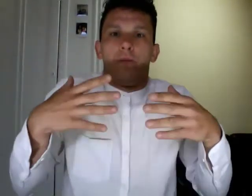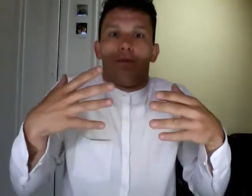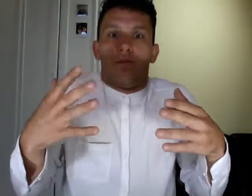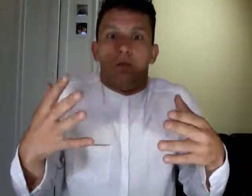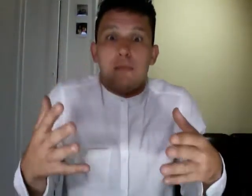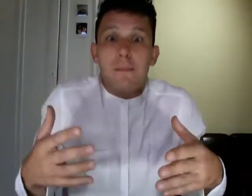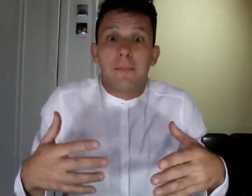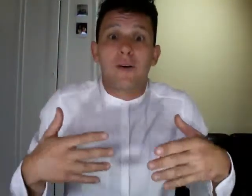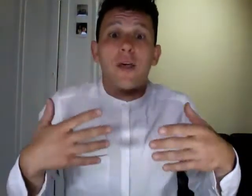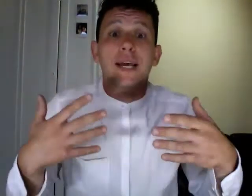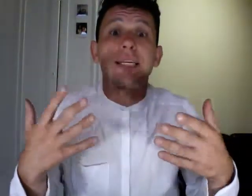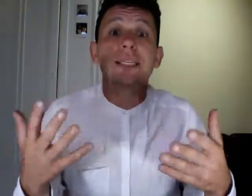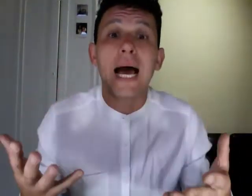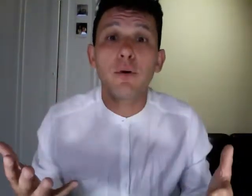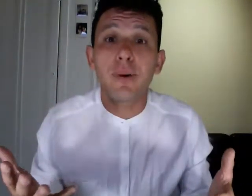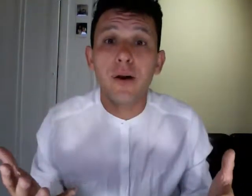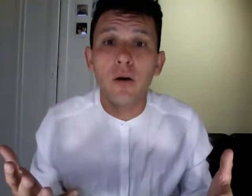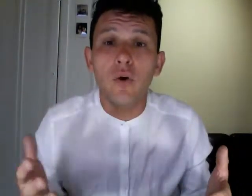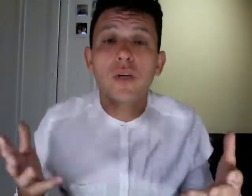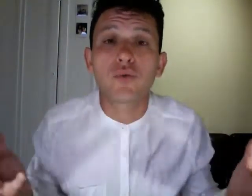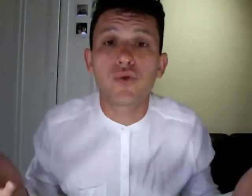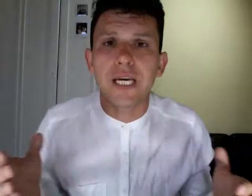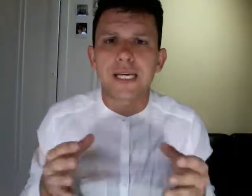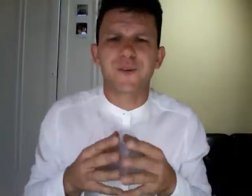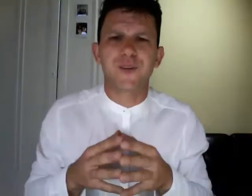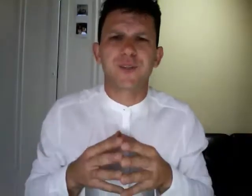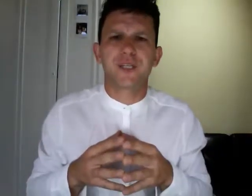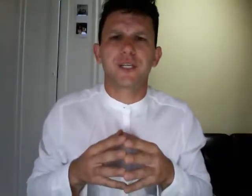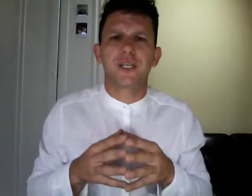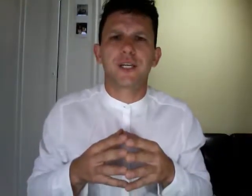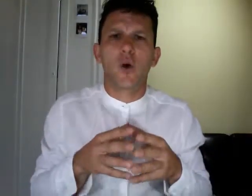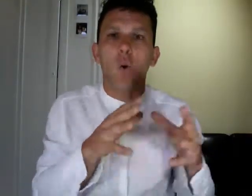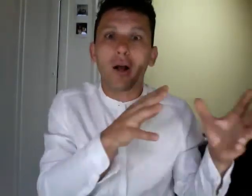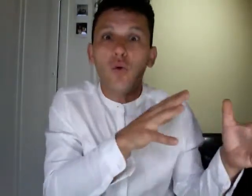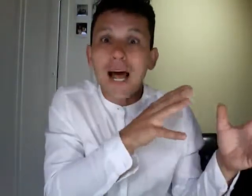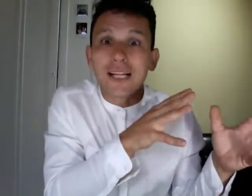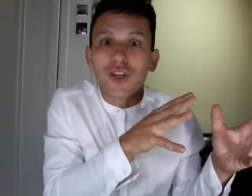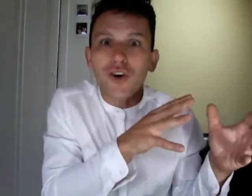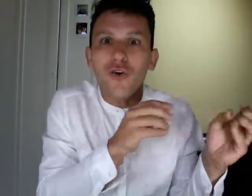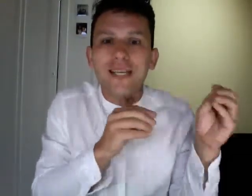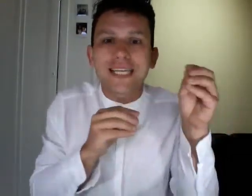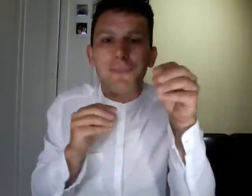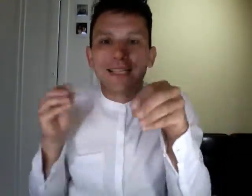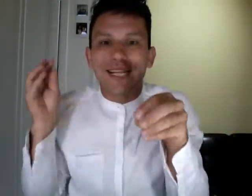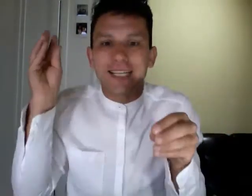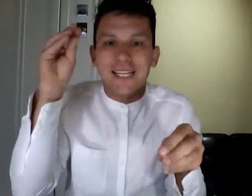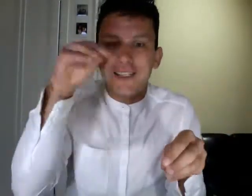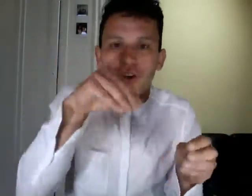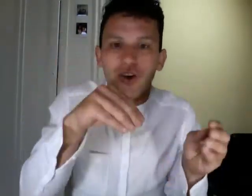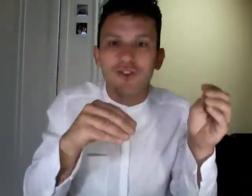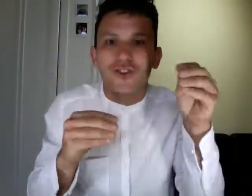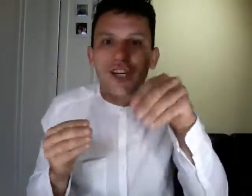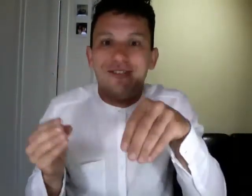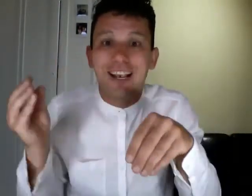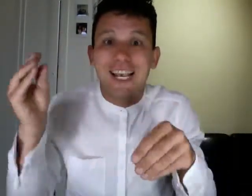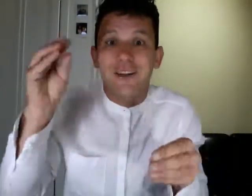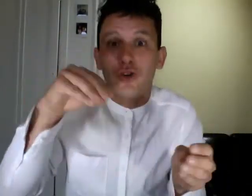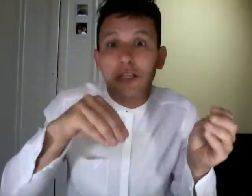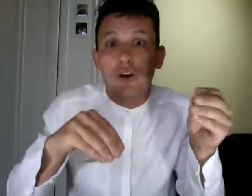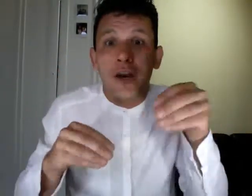man mano che cresciamo però cosa succede qualcun altro comincia a mettere dentro il nostro cervelletto dentro la